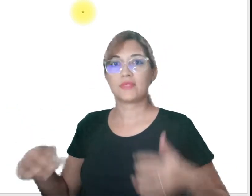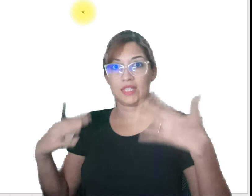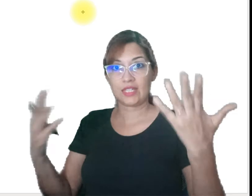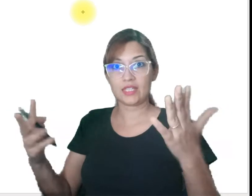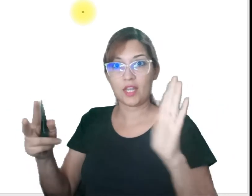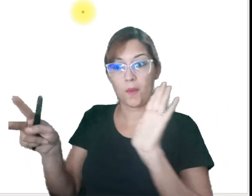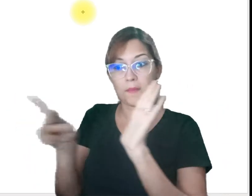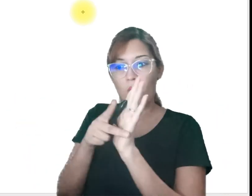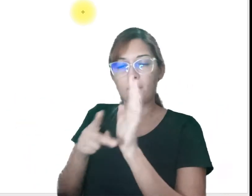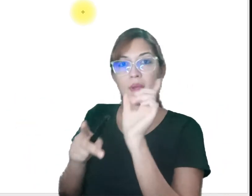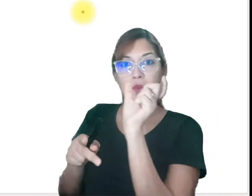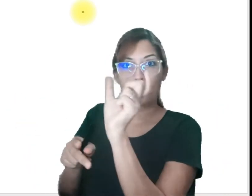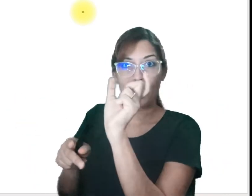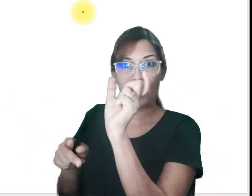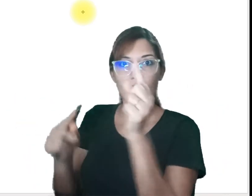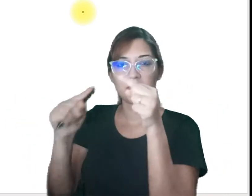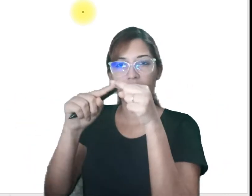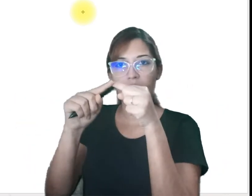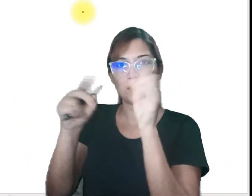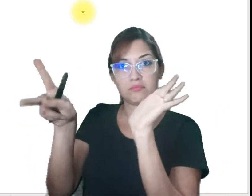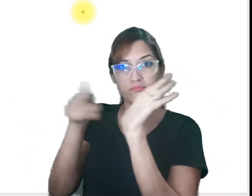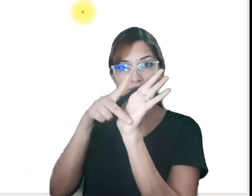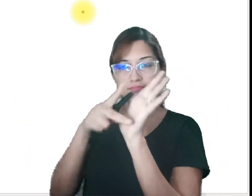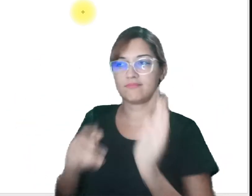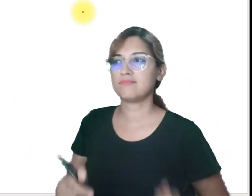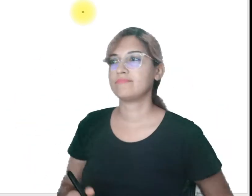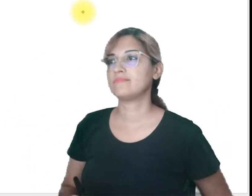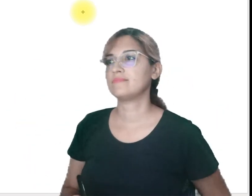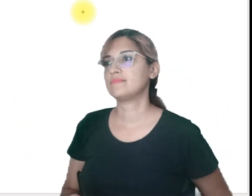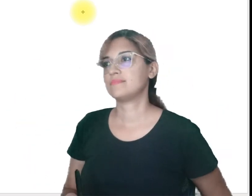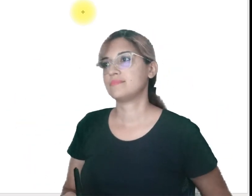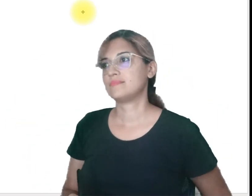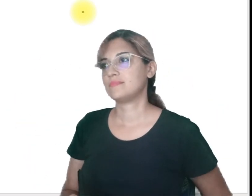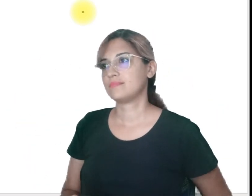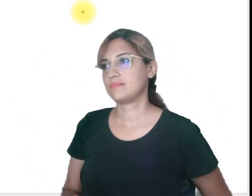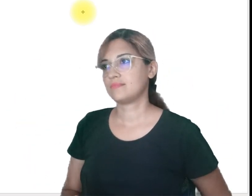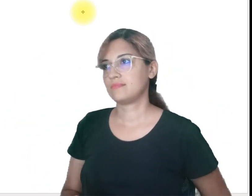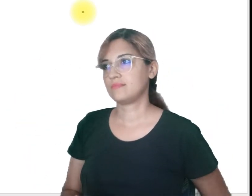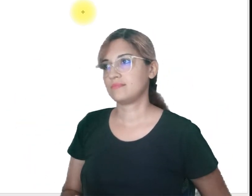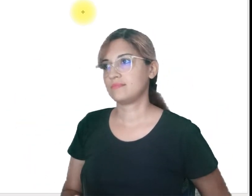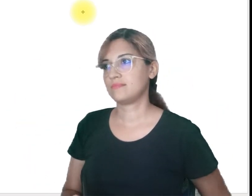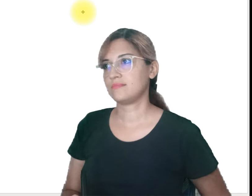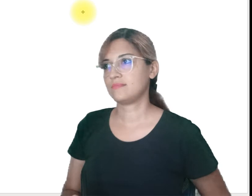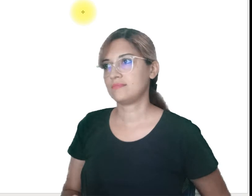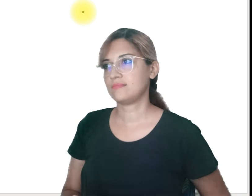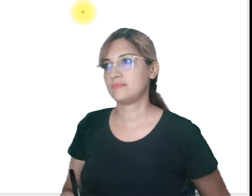Então, veja que, mais uma vez, a preposição vai fazer a relação de posse.